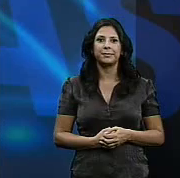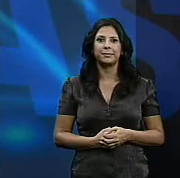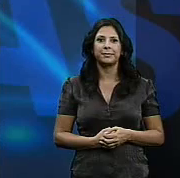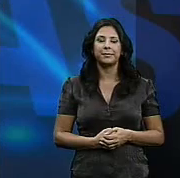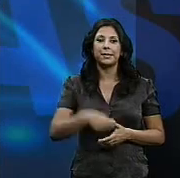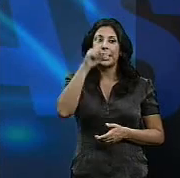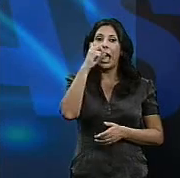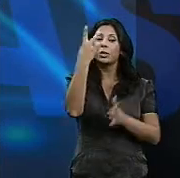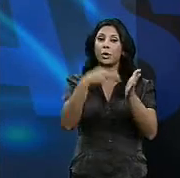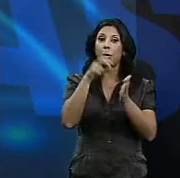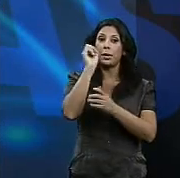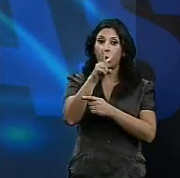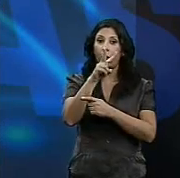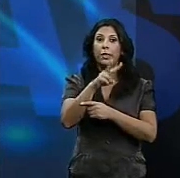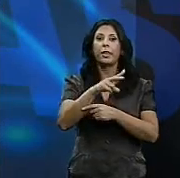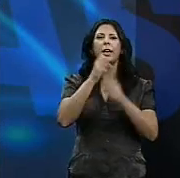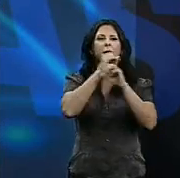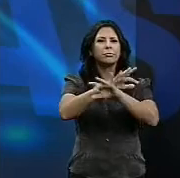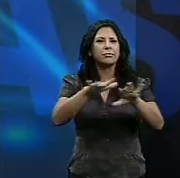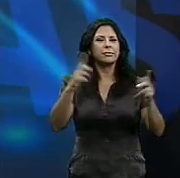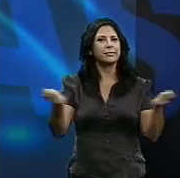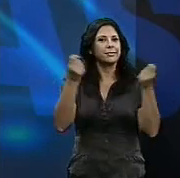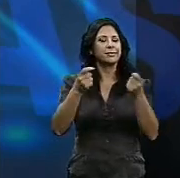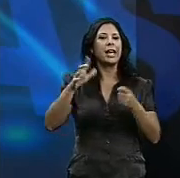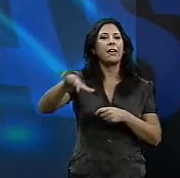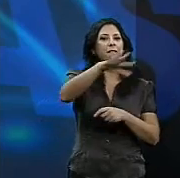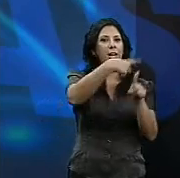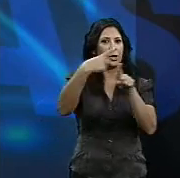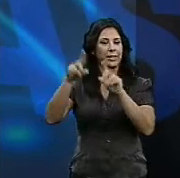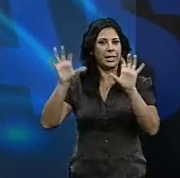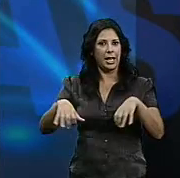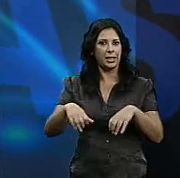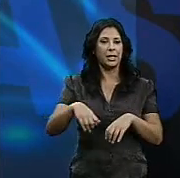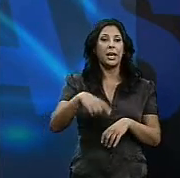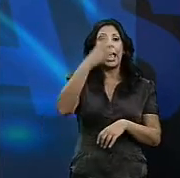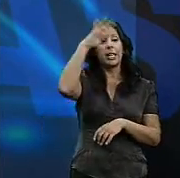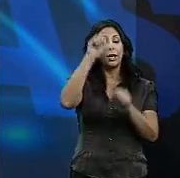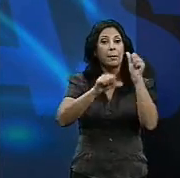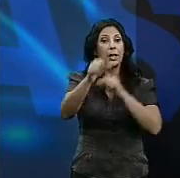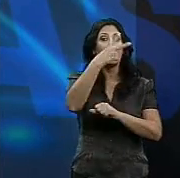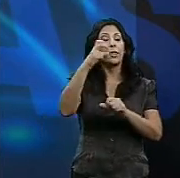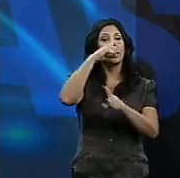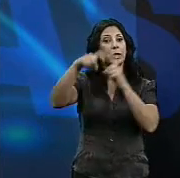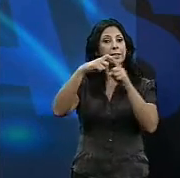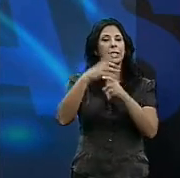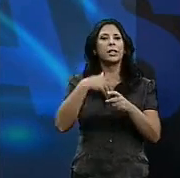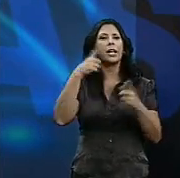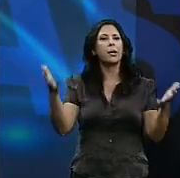Y el 12 se difunde por los distintos distritos. partir de enero el Bicentenario se quiere promover mediante diferentes actos que lo hagan más